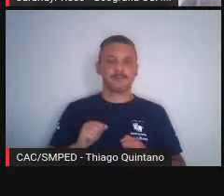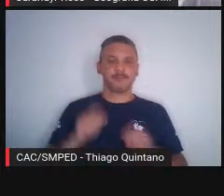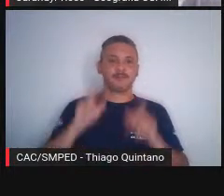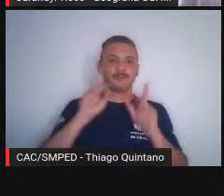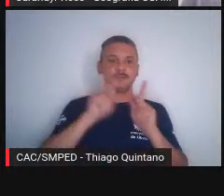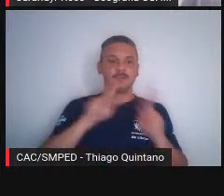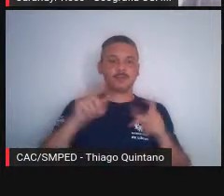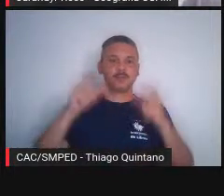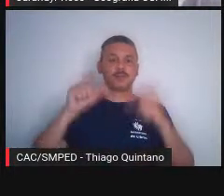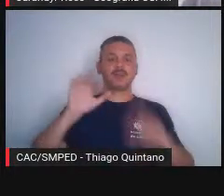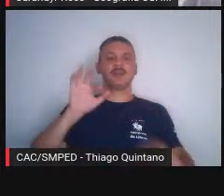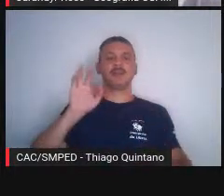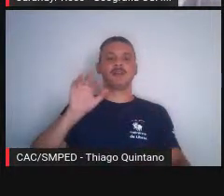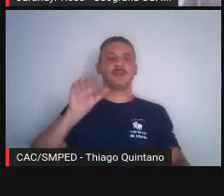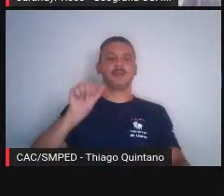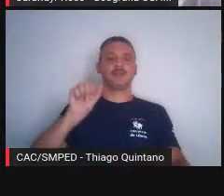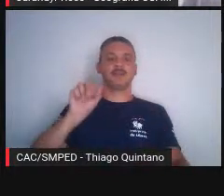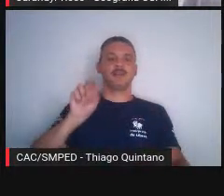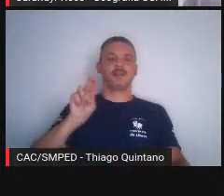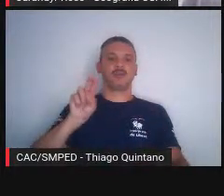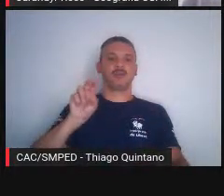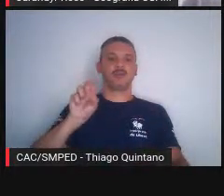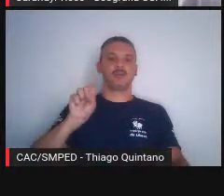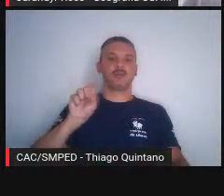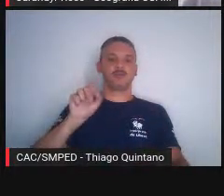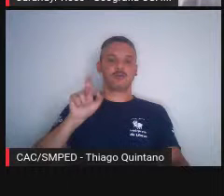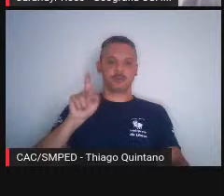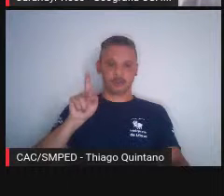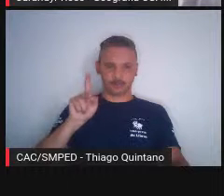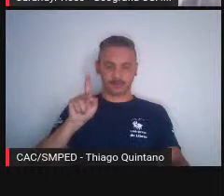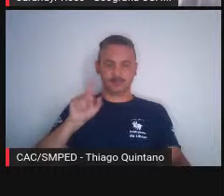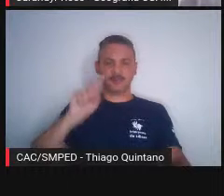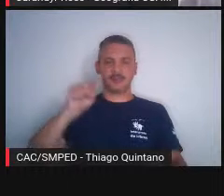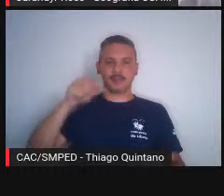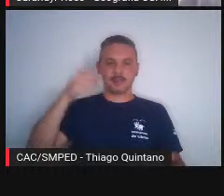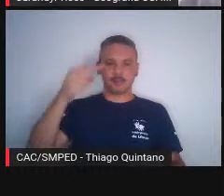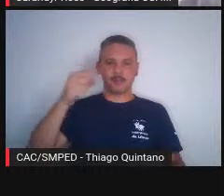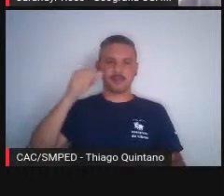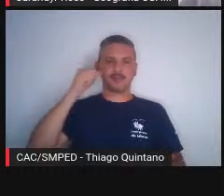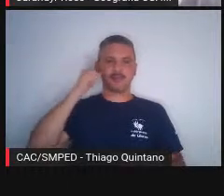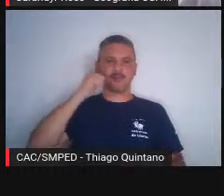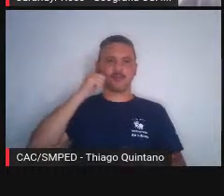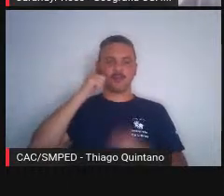FAUUSP e depois retrabalhada pela professora Marta